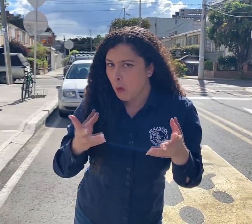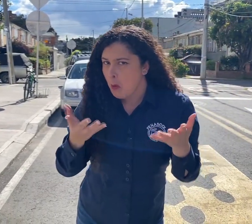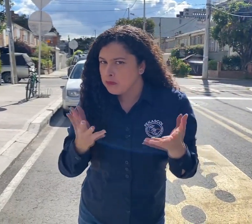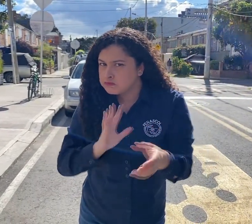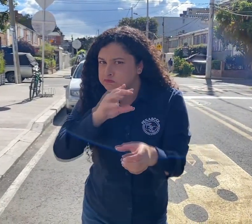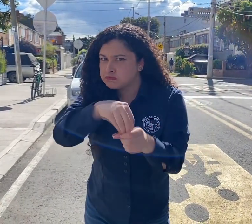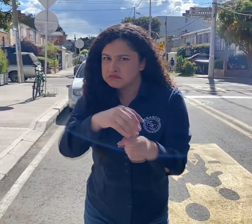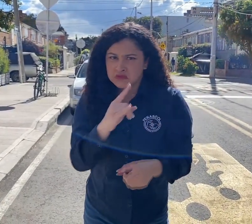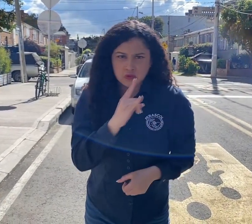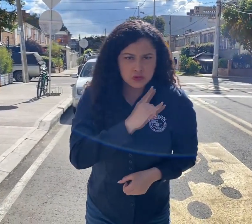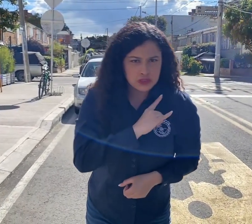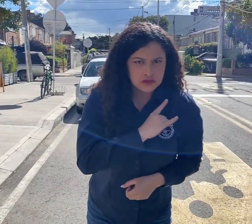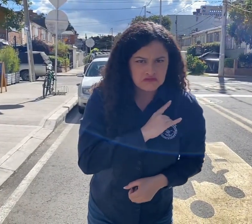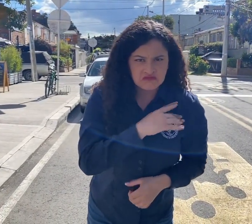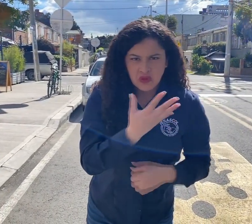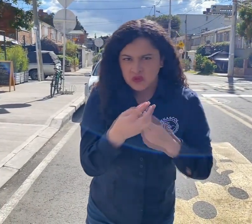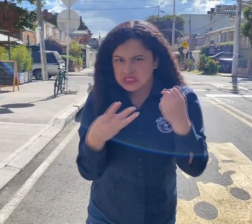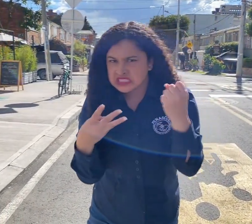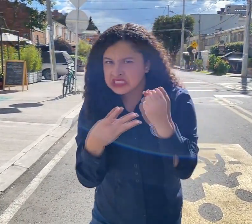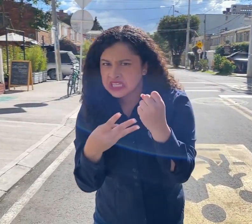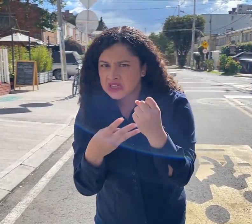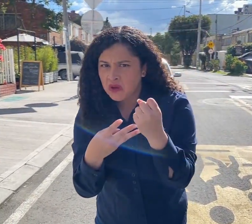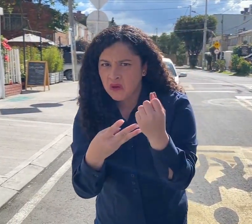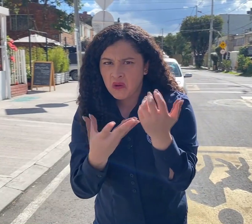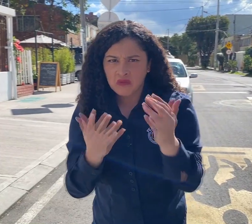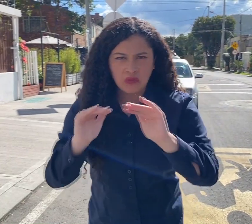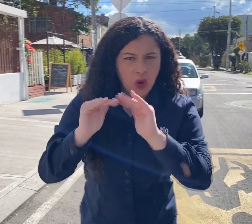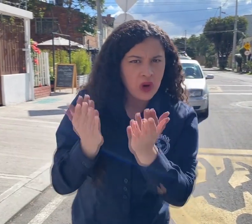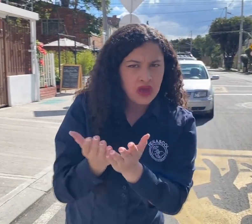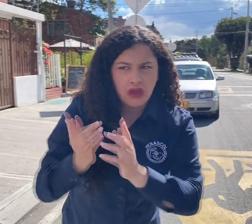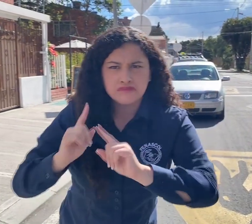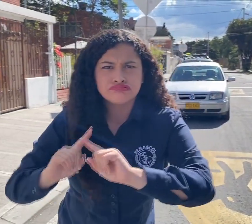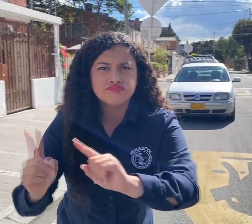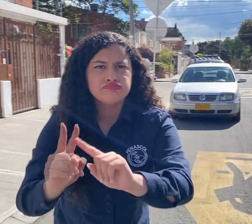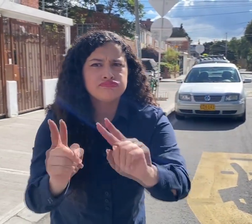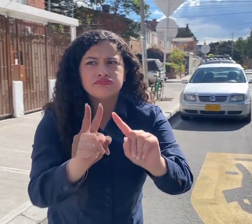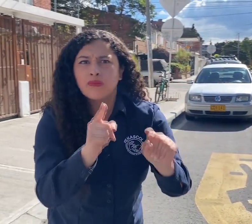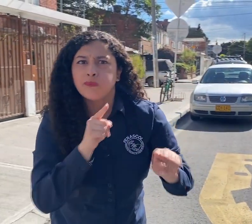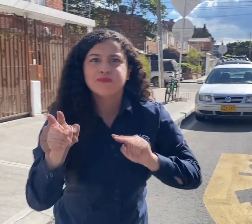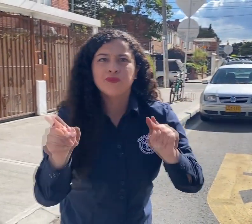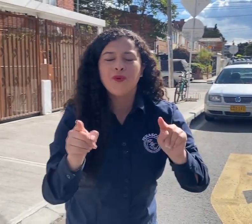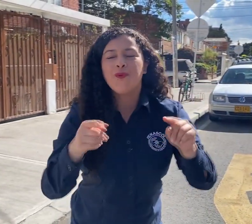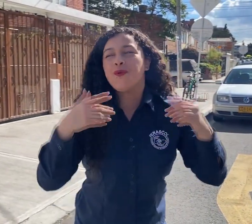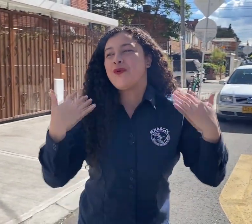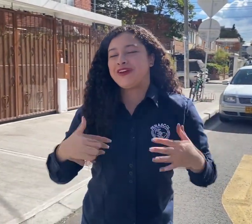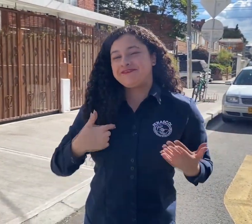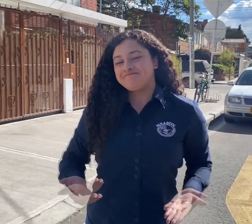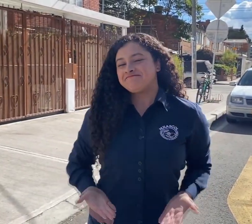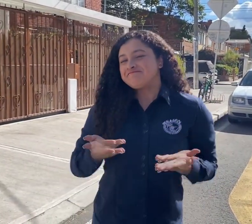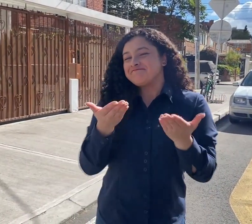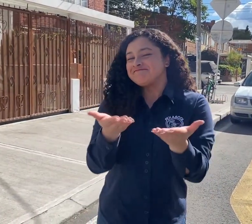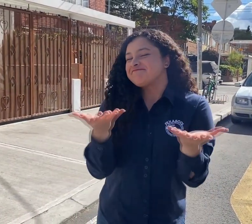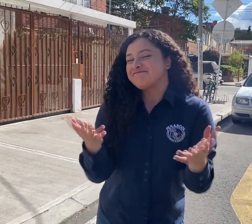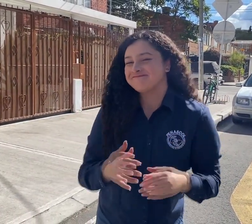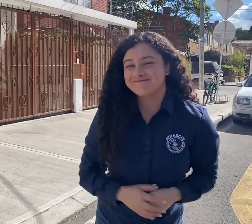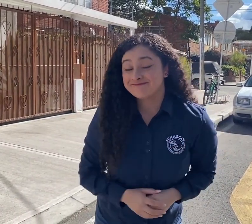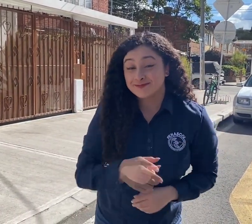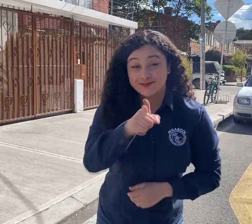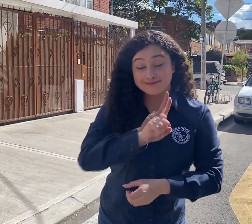¿Estudiante? ¿Sea de universidad, el SENA o algún colegio? Si es así, esto es para ti.